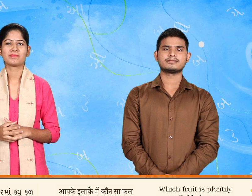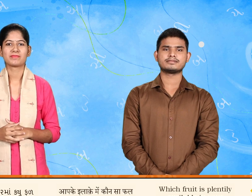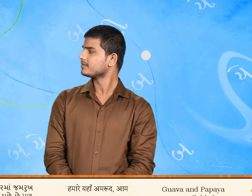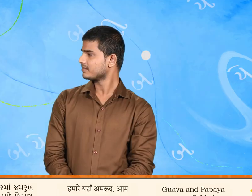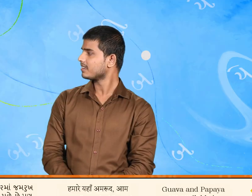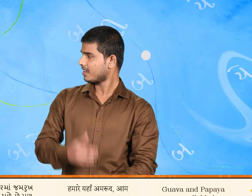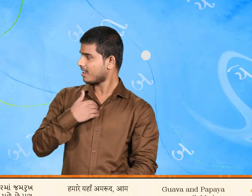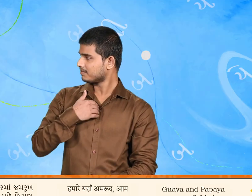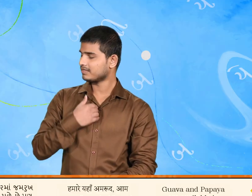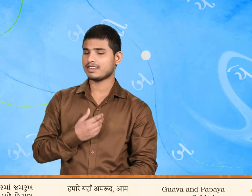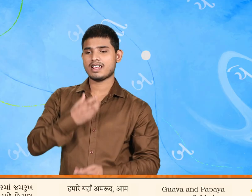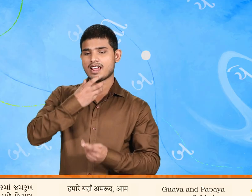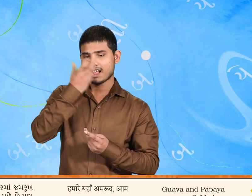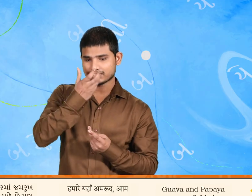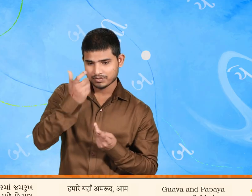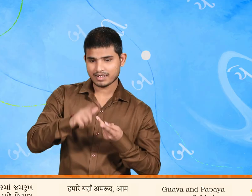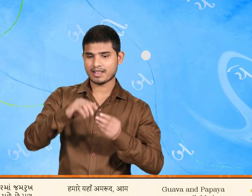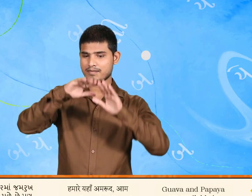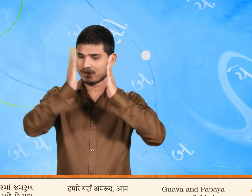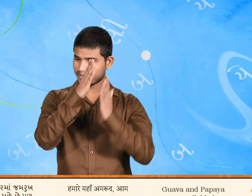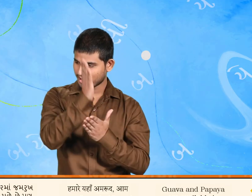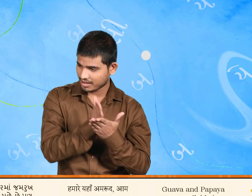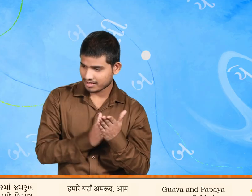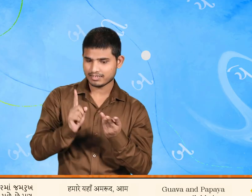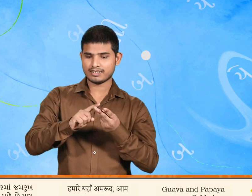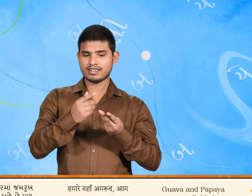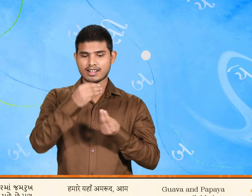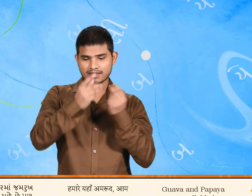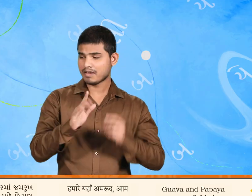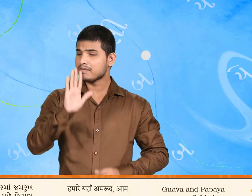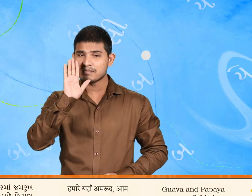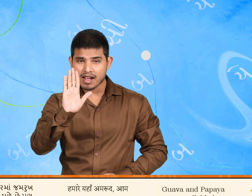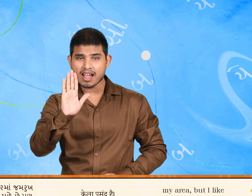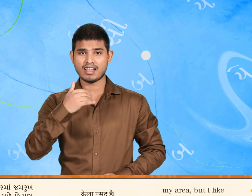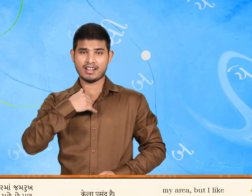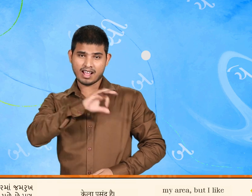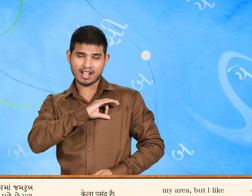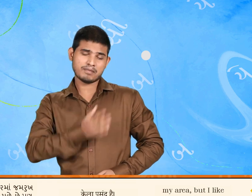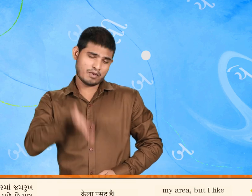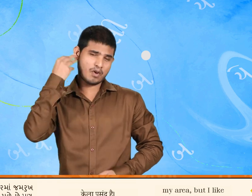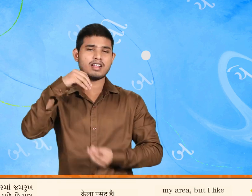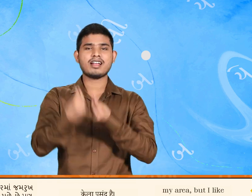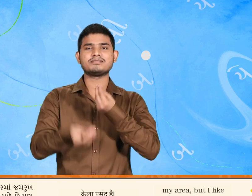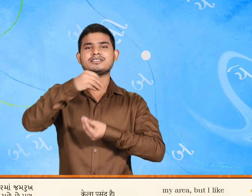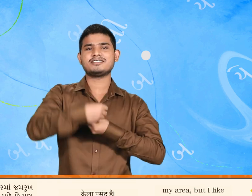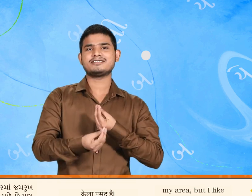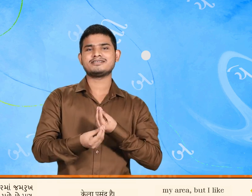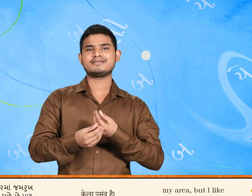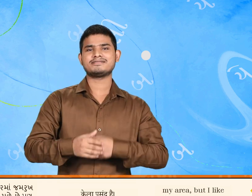અમારા વિસ્તારમાં જમરુખ અને કેરી વધું મળે છે પણ મને કેડા વધું ભાવે